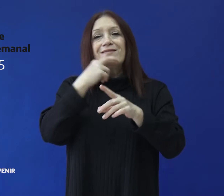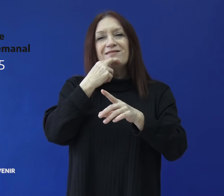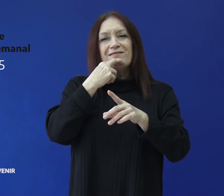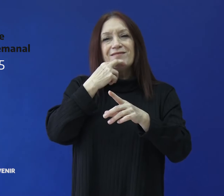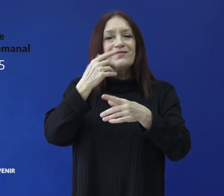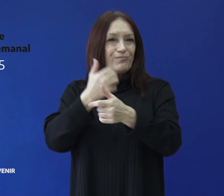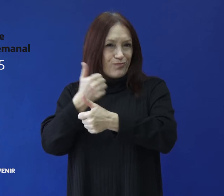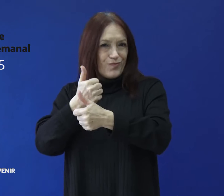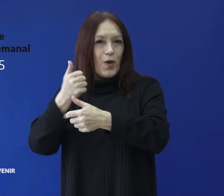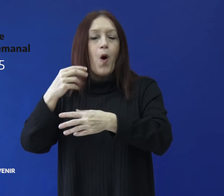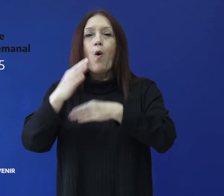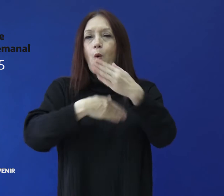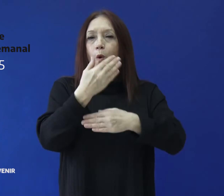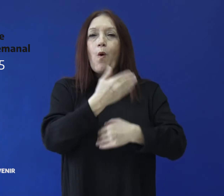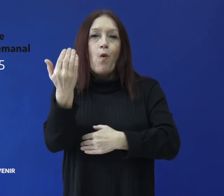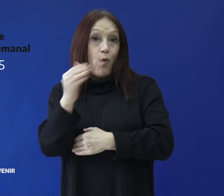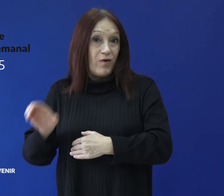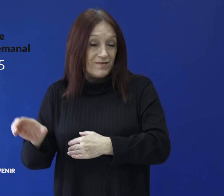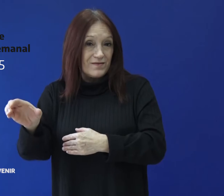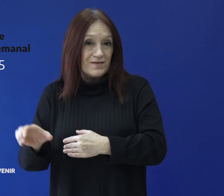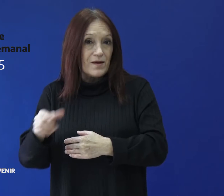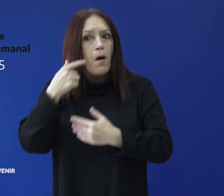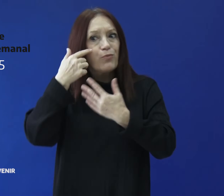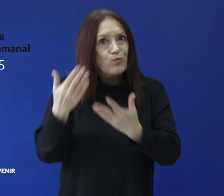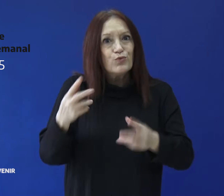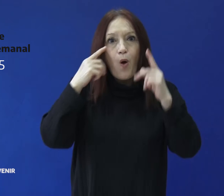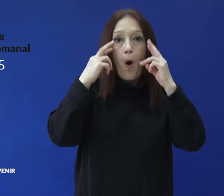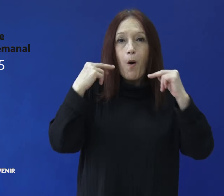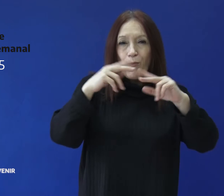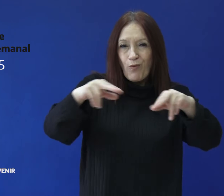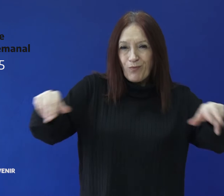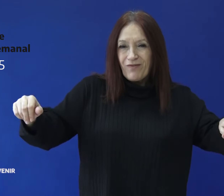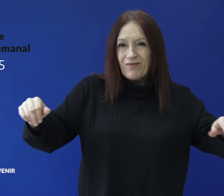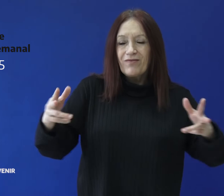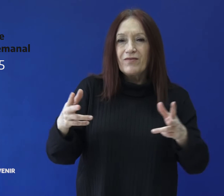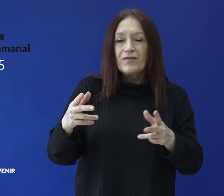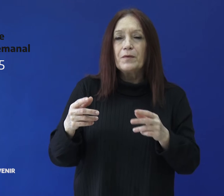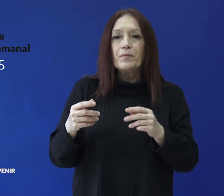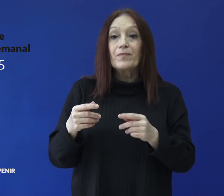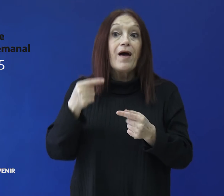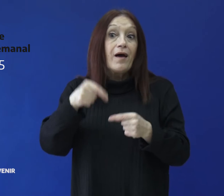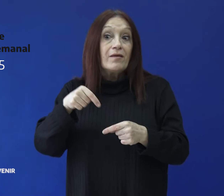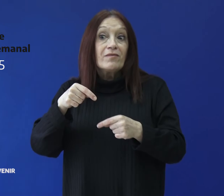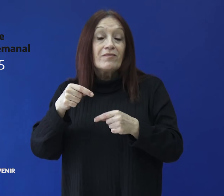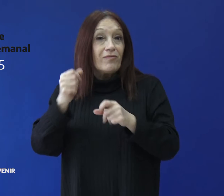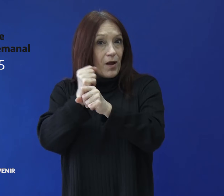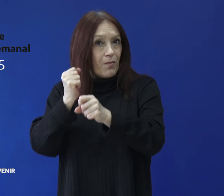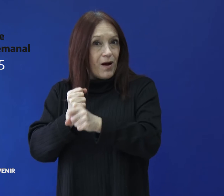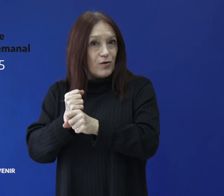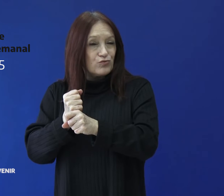Juegos y Juguetes, propuesta del Museo de Arte Eduardo Minicelli. Las obras se recepcionan hasta el